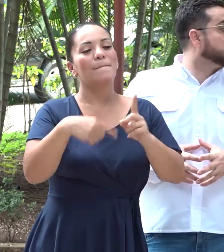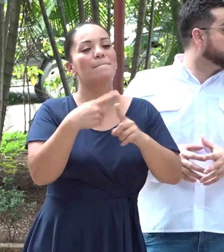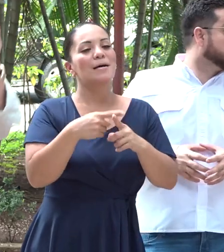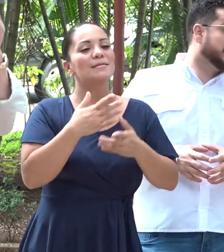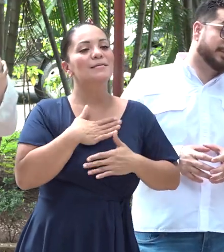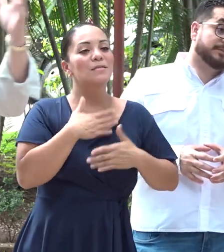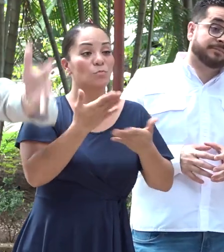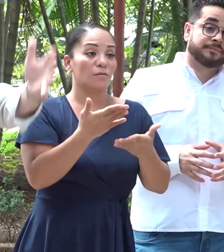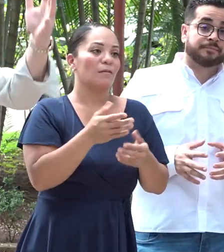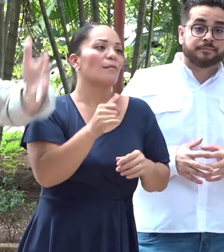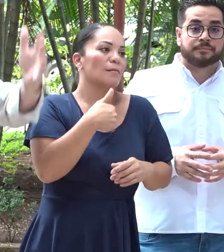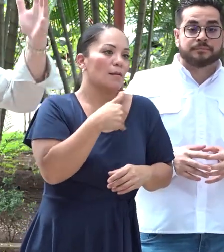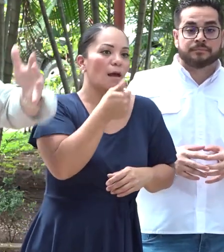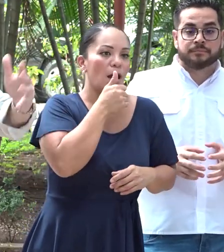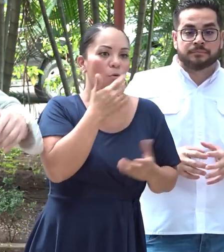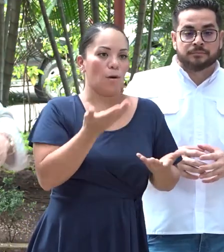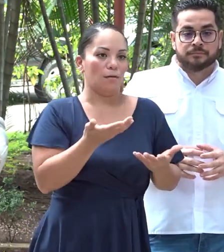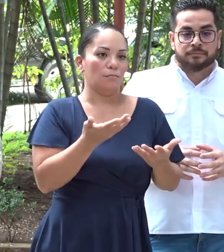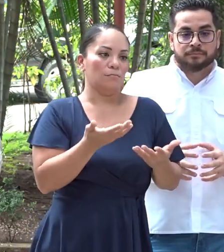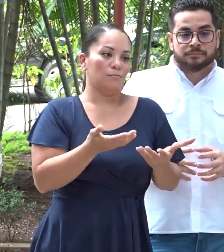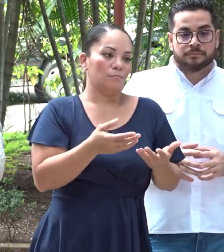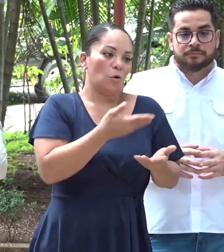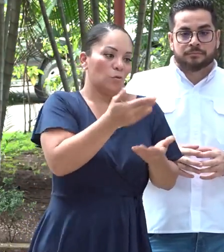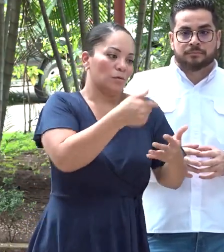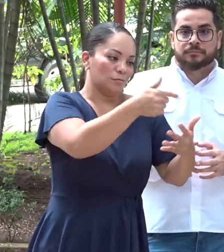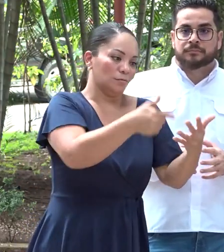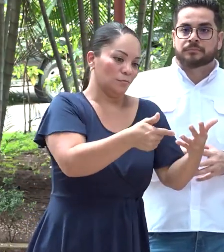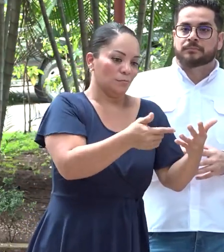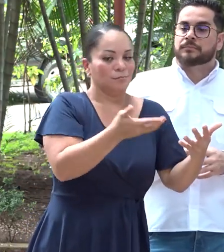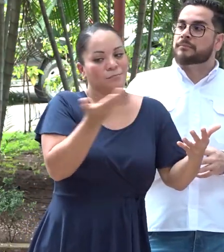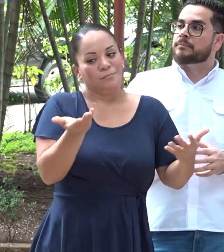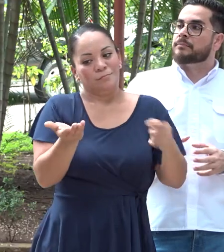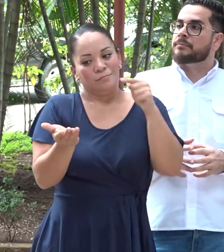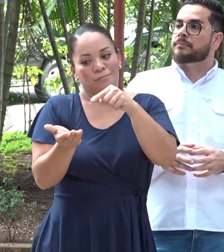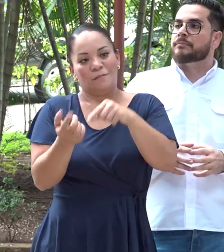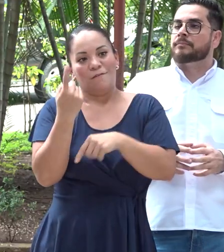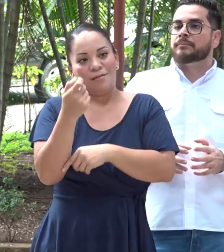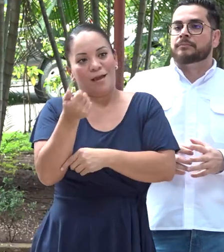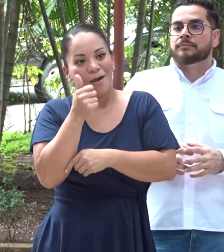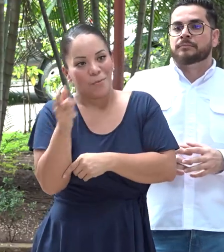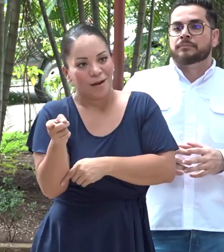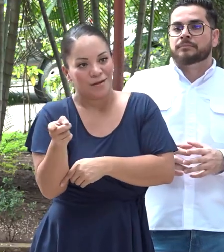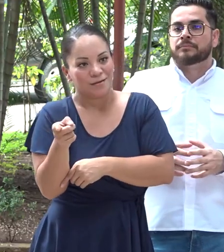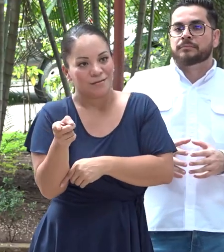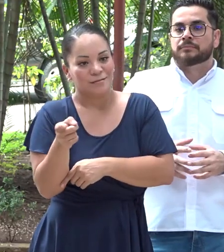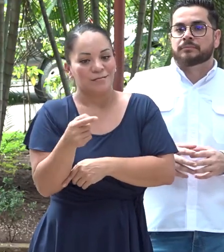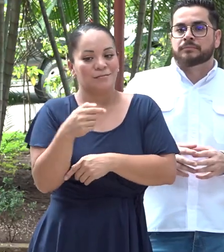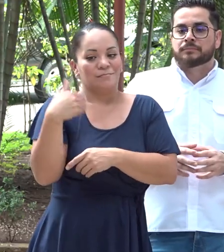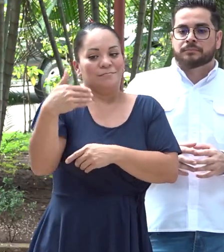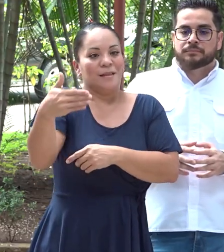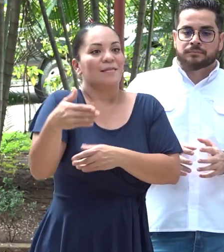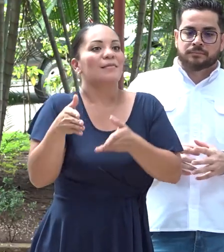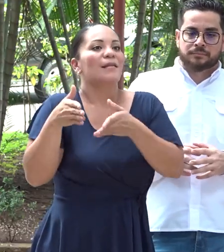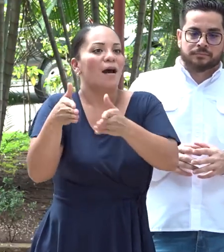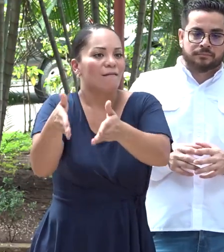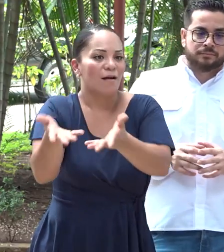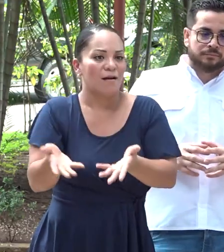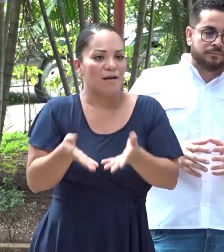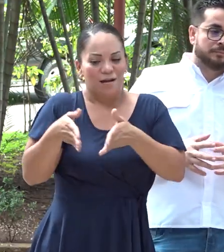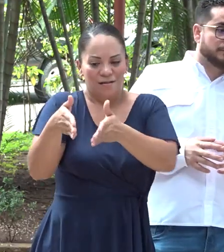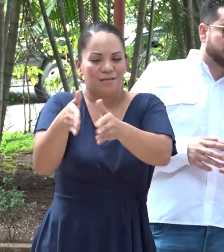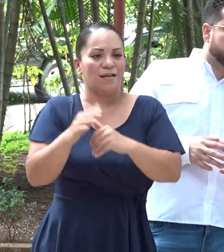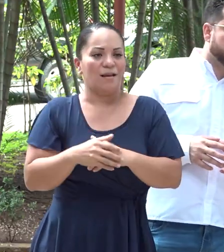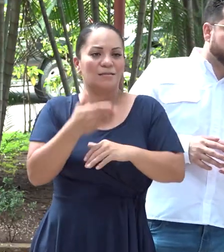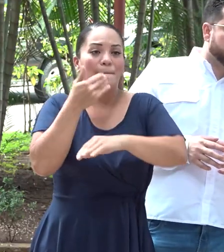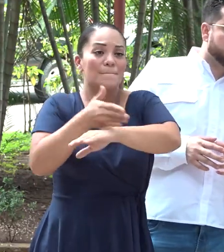disponibilidad de agua, por un lado estas cosas, y por el otro, con la disponibilidad de agua, con las carreteras, con mejorar el